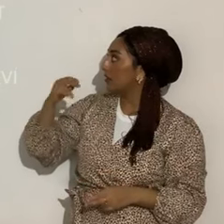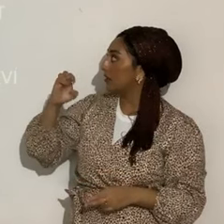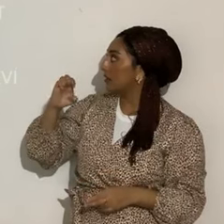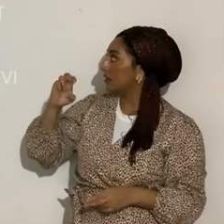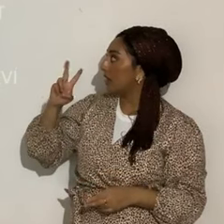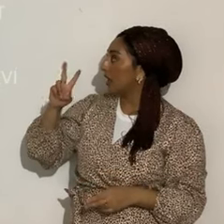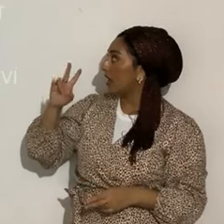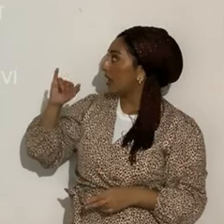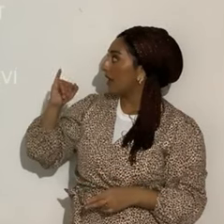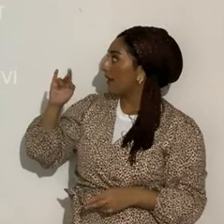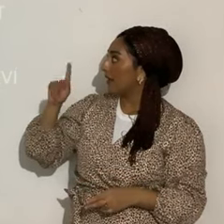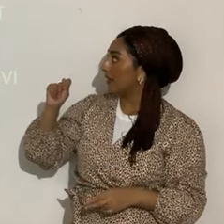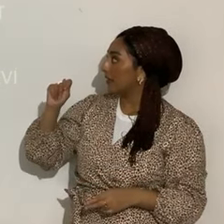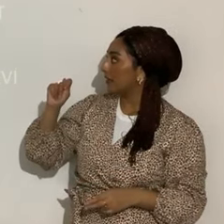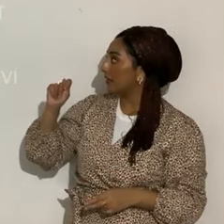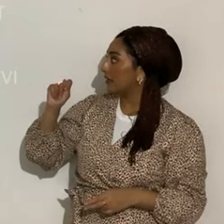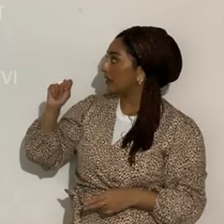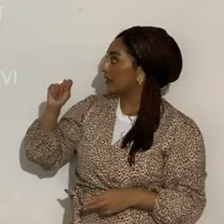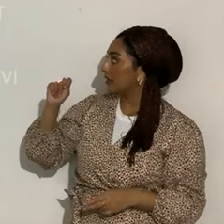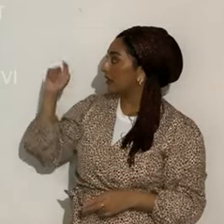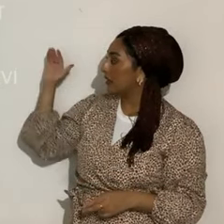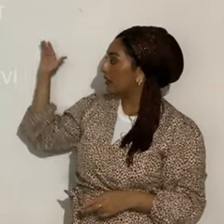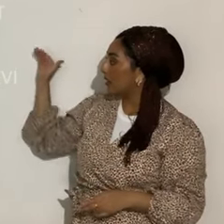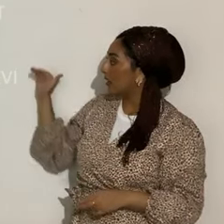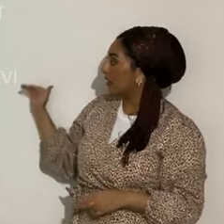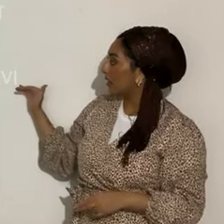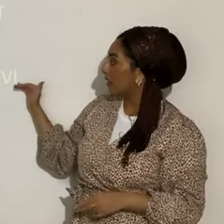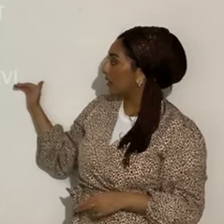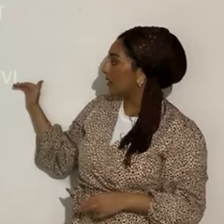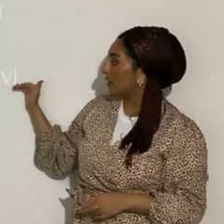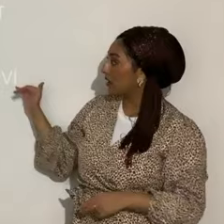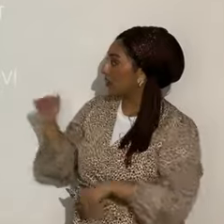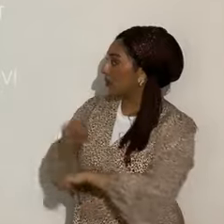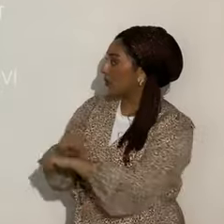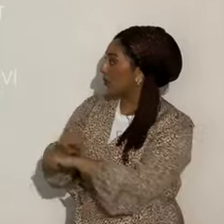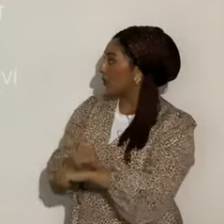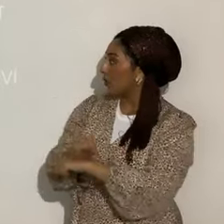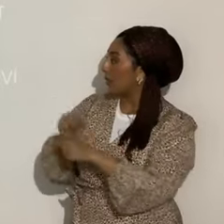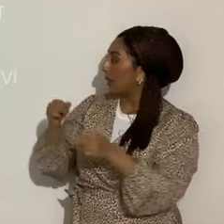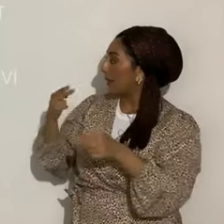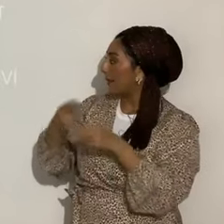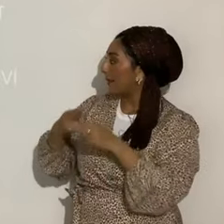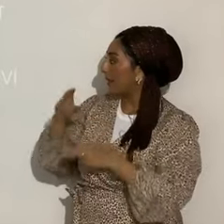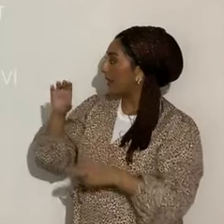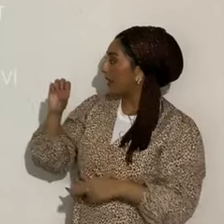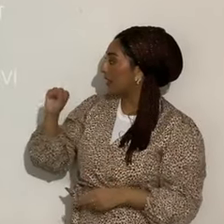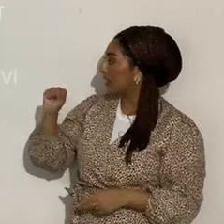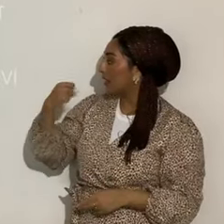cautividad en hebreo, Shevi, ¿qué es lo que va a pasar cuando el antemachía haga su aparición y empieza a